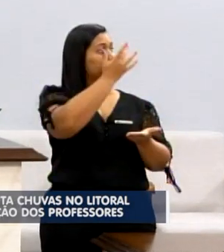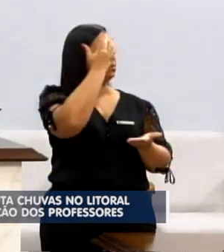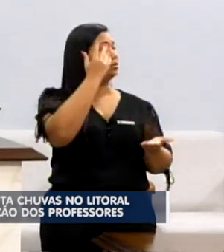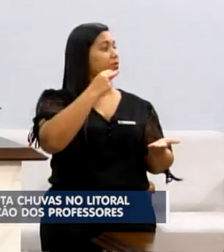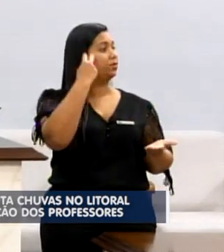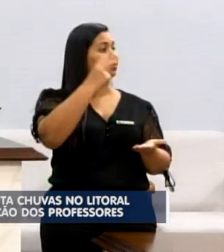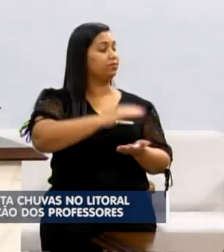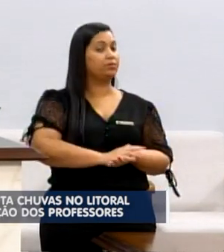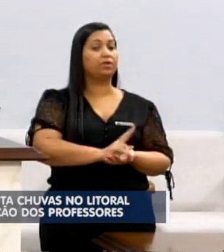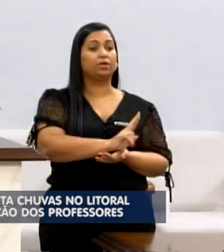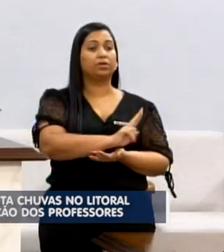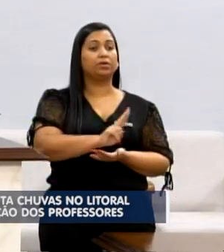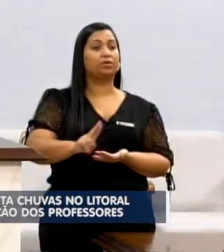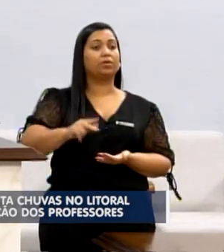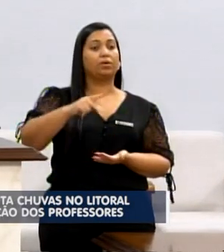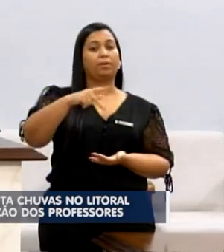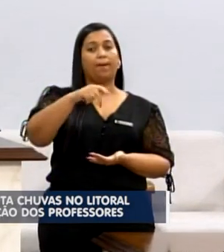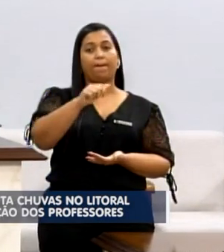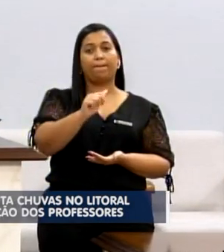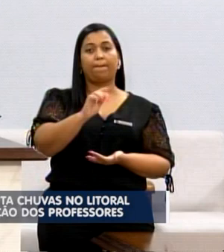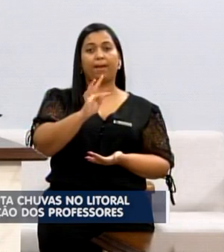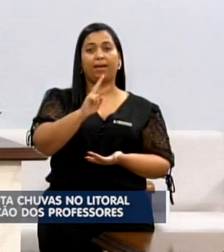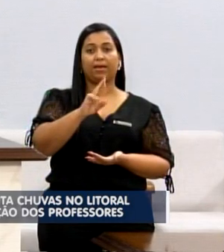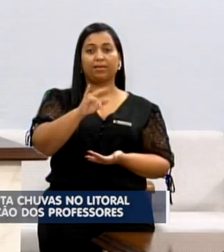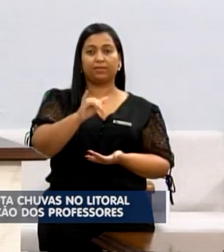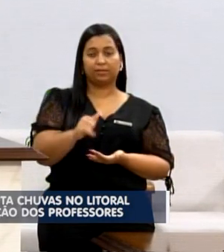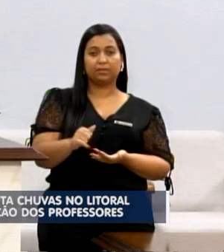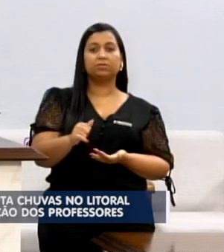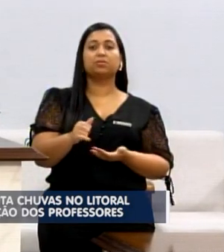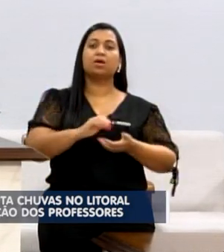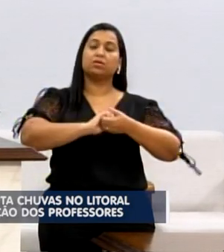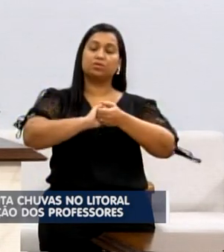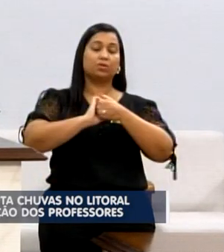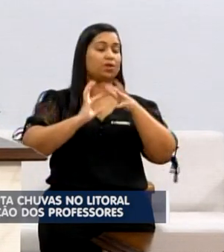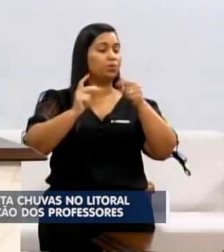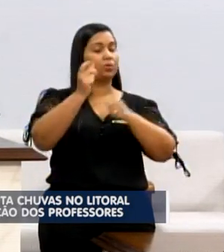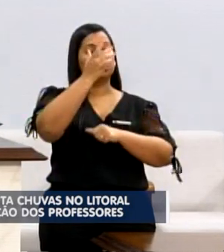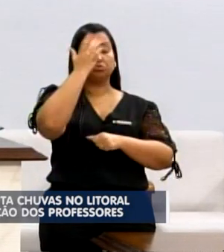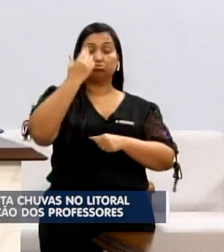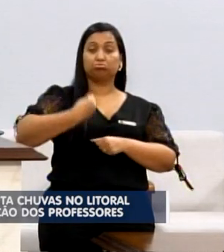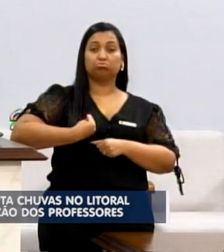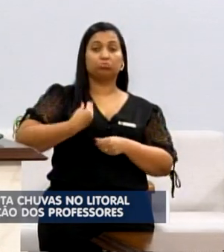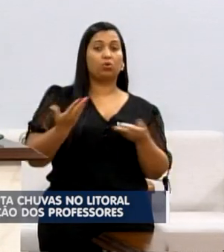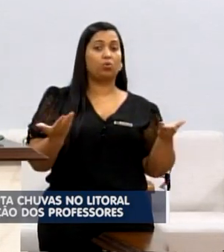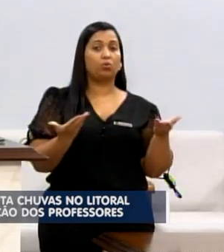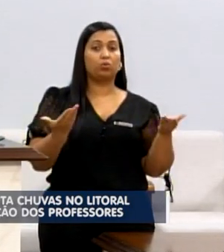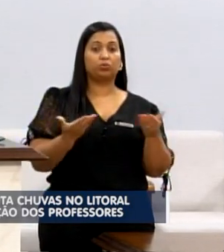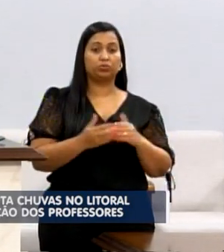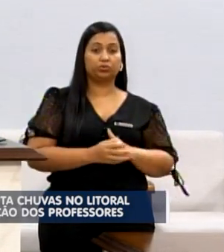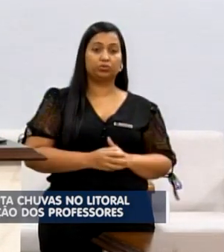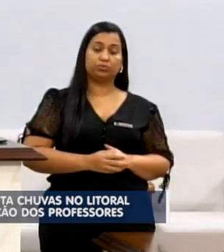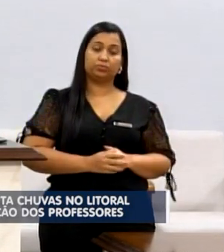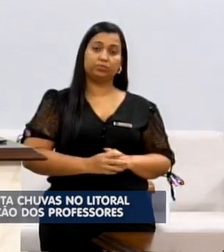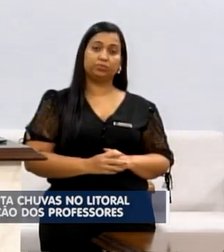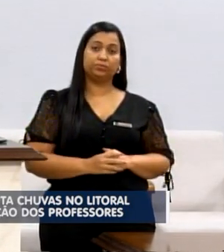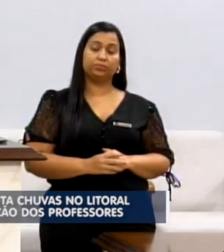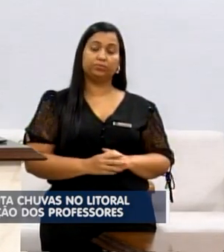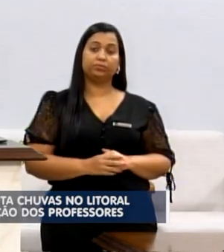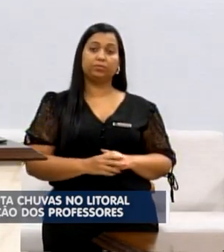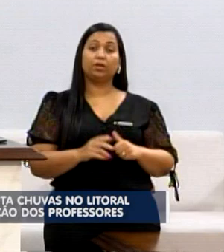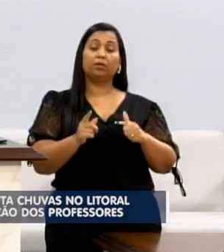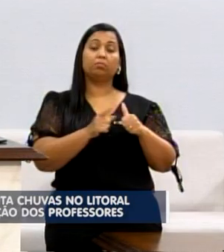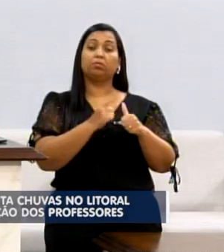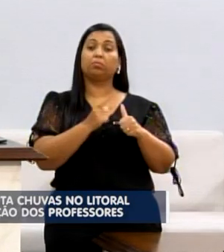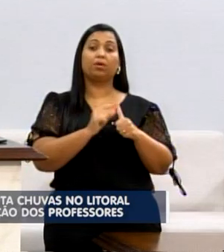em nome da Patrícia Aguzini, saudar todos os nossos convidados aqui nesta tarde. Eu primeiro